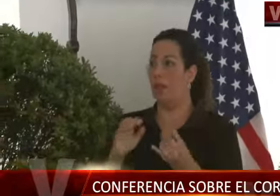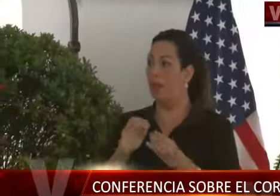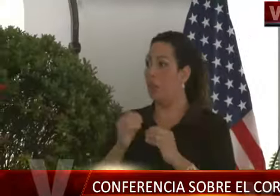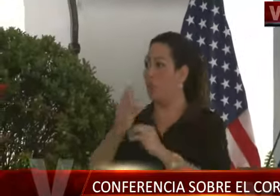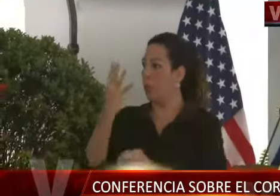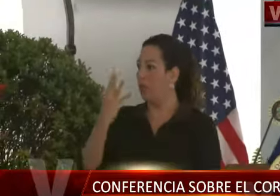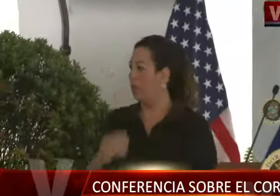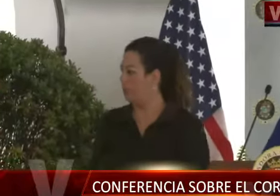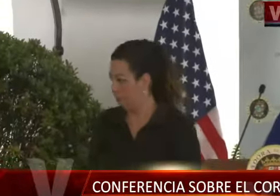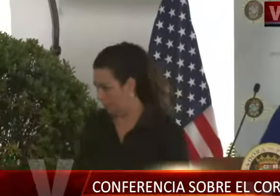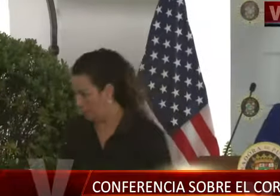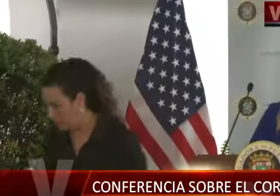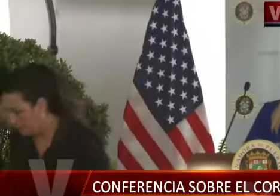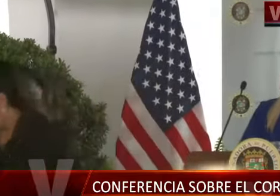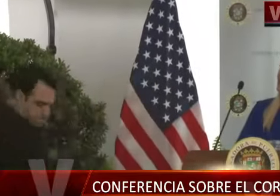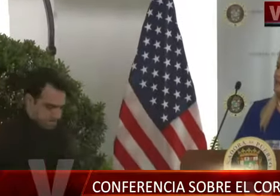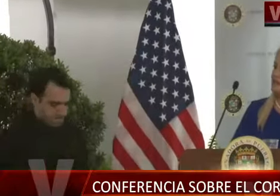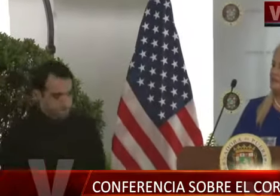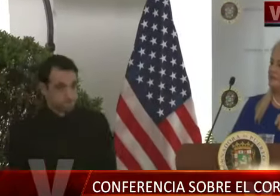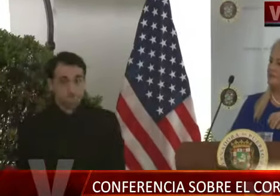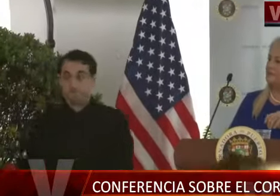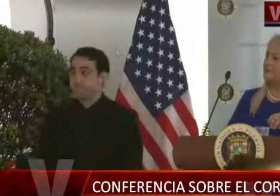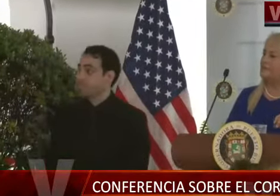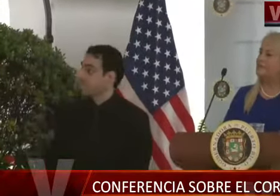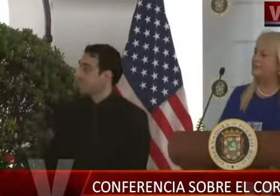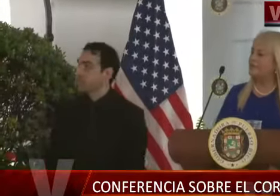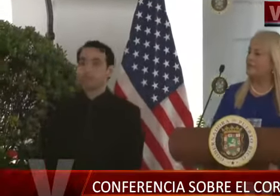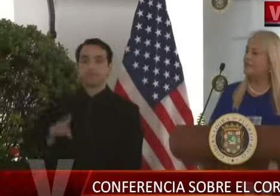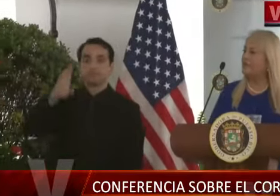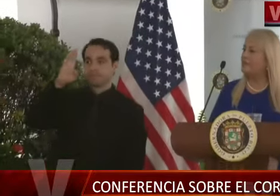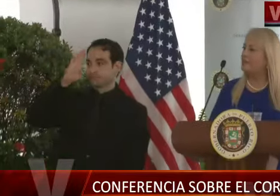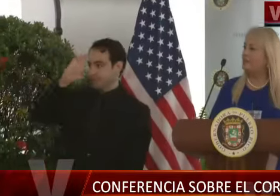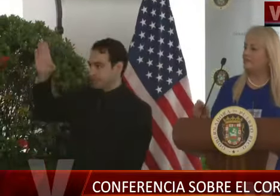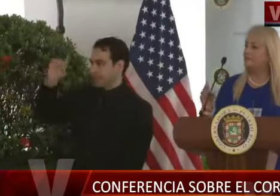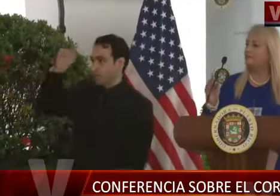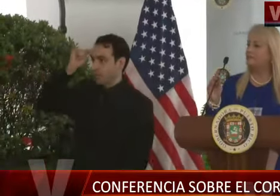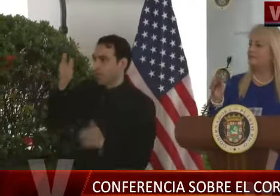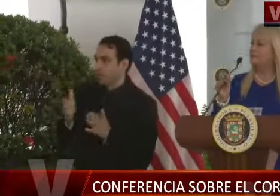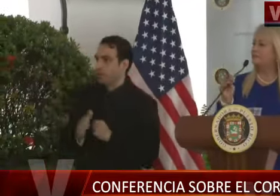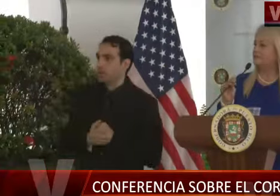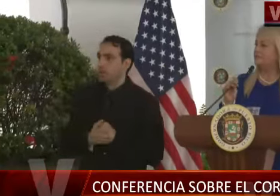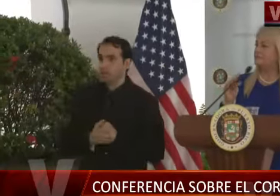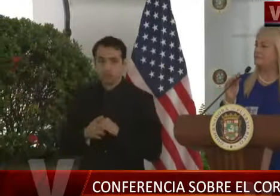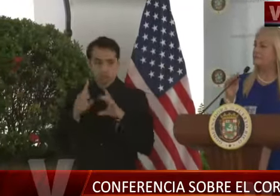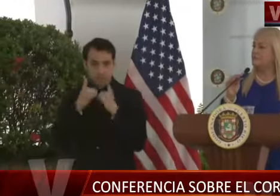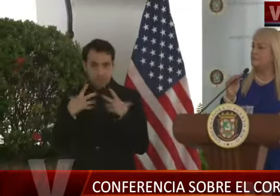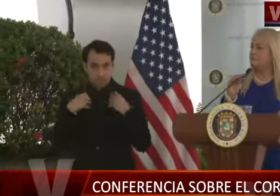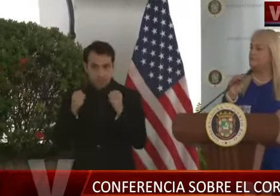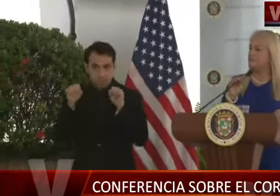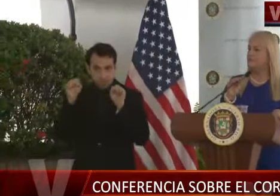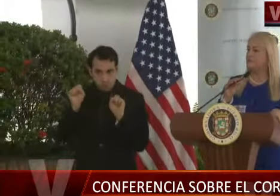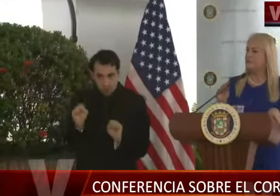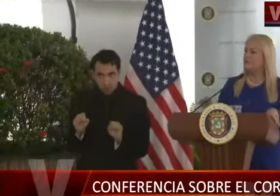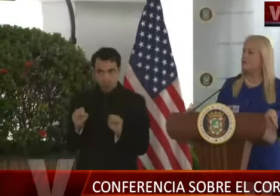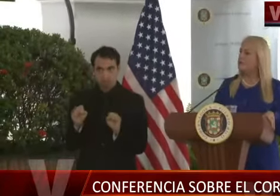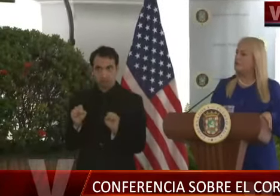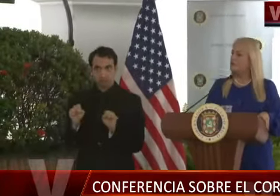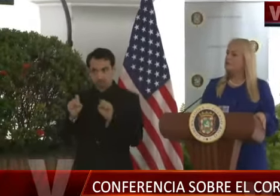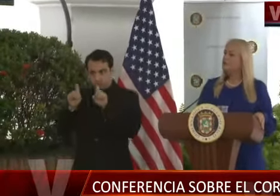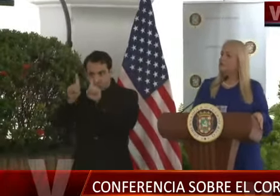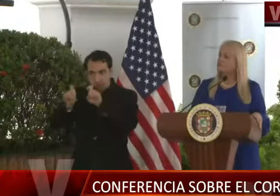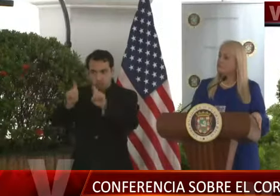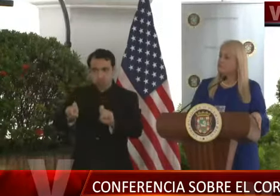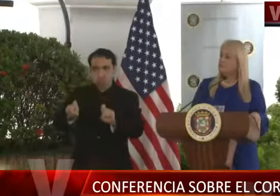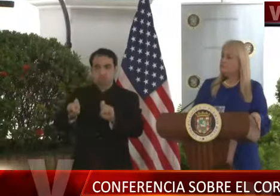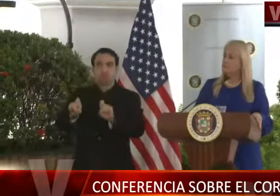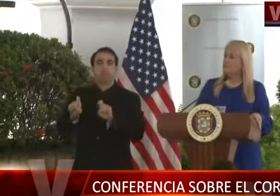Acá, izquierda. Saludo, gobernadora. Salud tiene capacidad de hacer las pruebas, sin